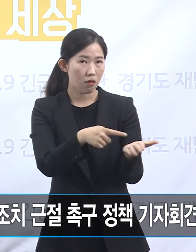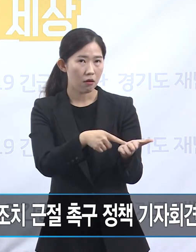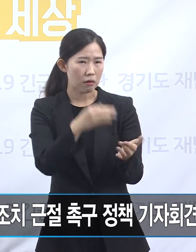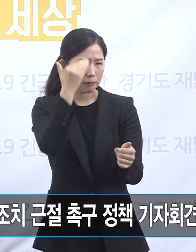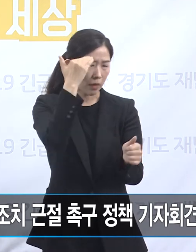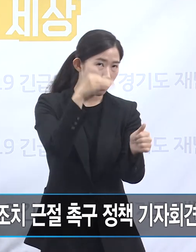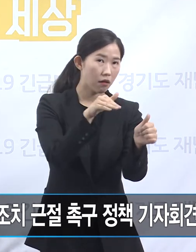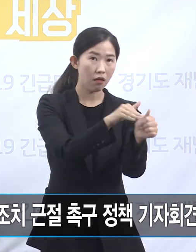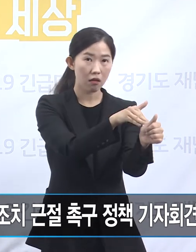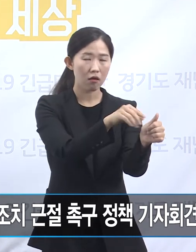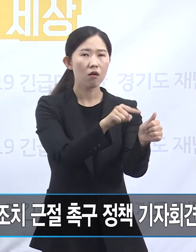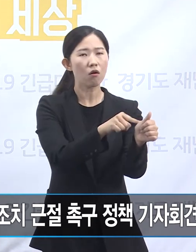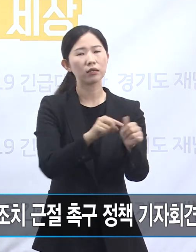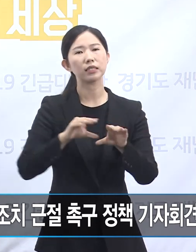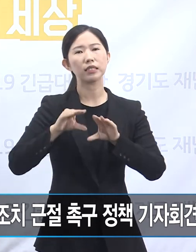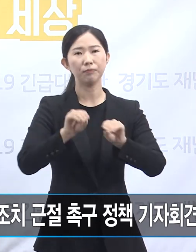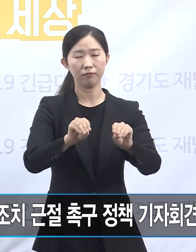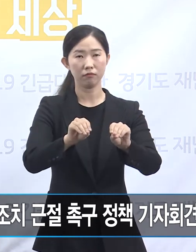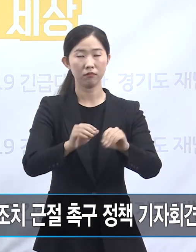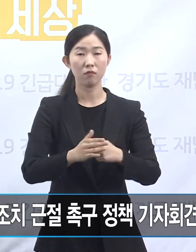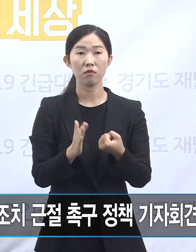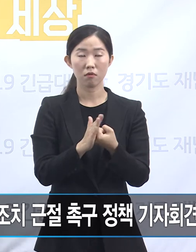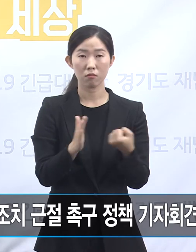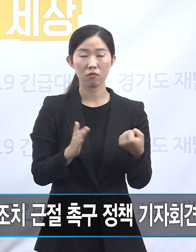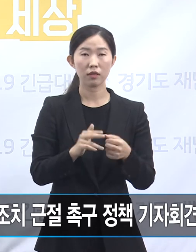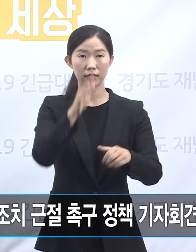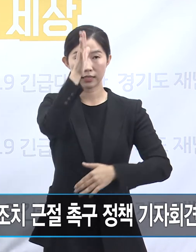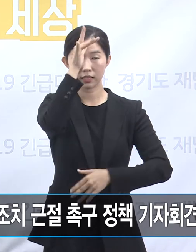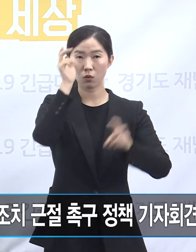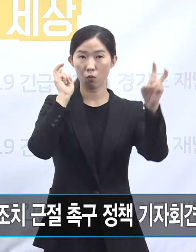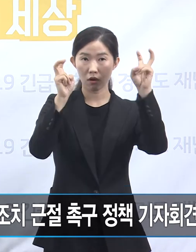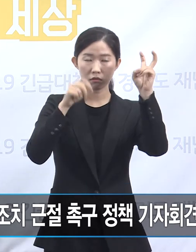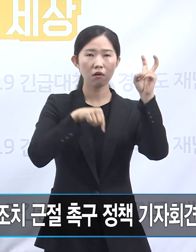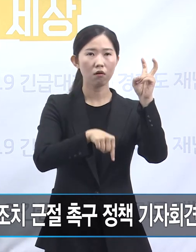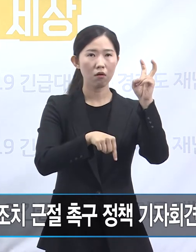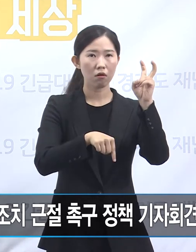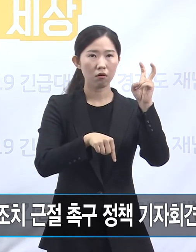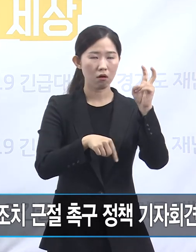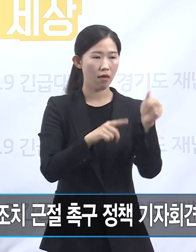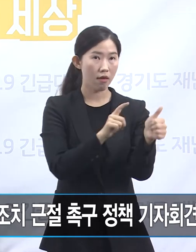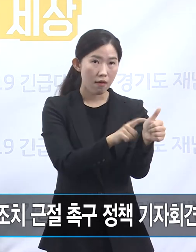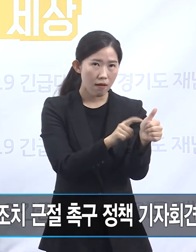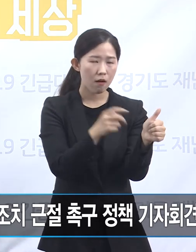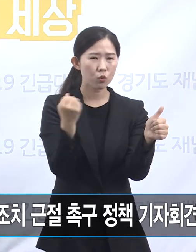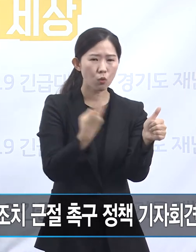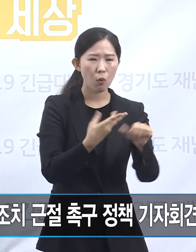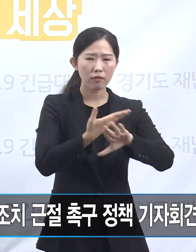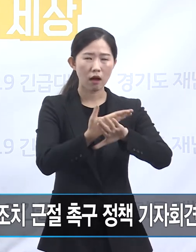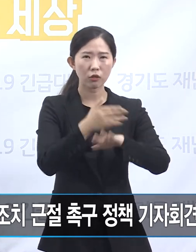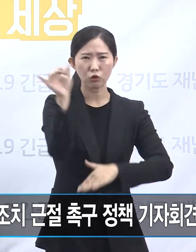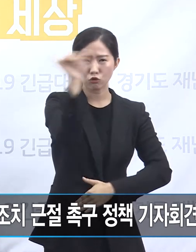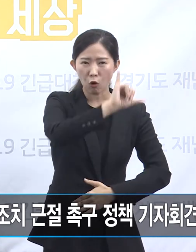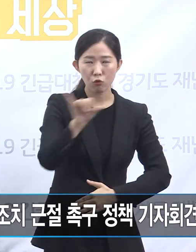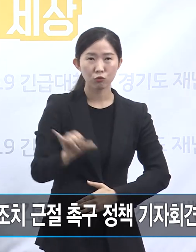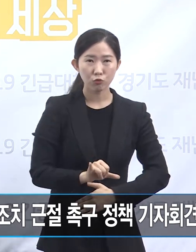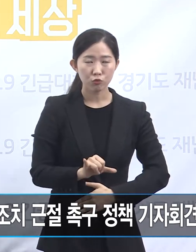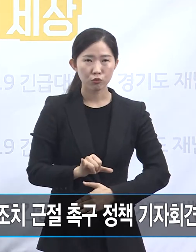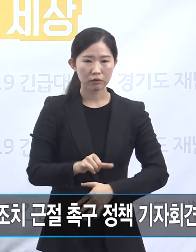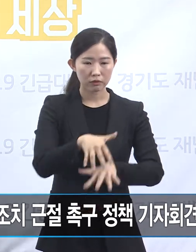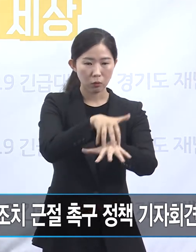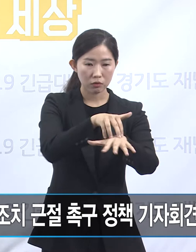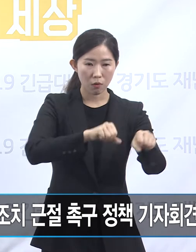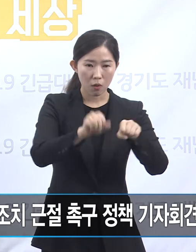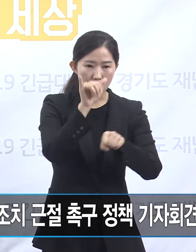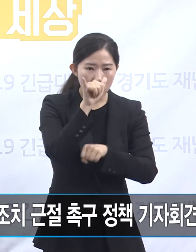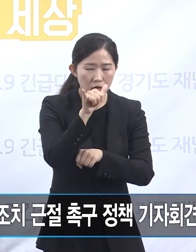그러므로 B사가 이와 같이 A씨를 비롯한 전국의 가맹점주 단체 간부들을 상대로 가맹계약을 해지하는 것은